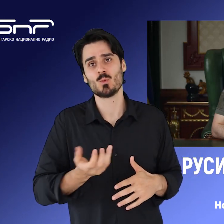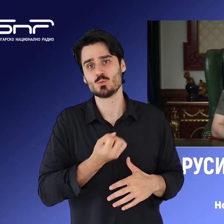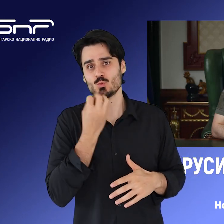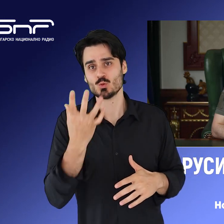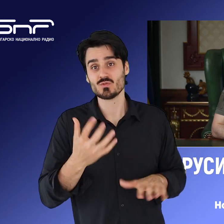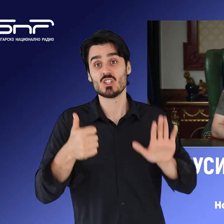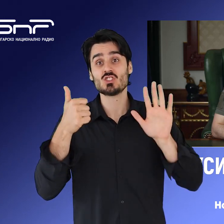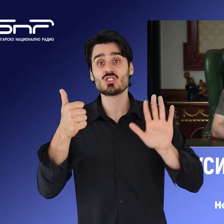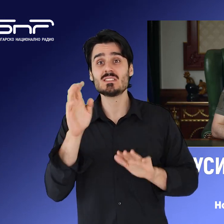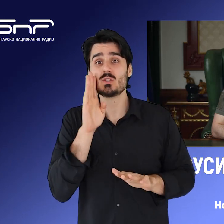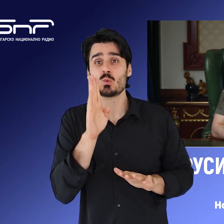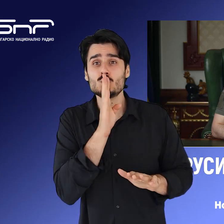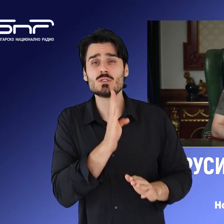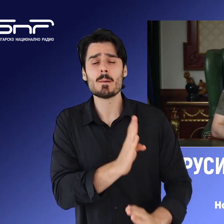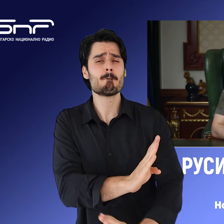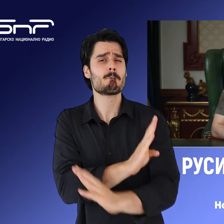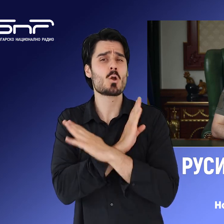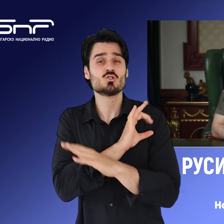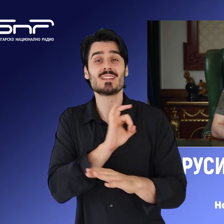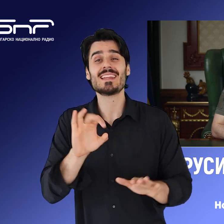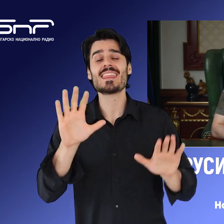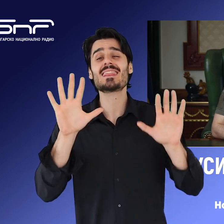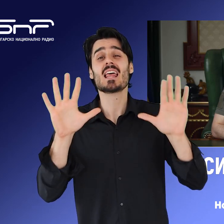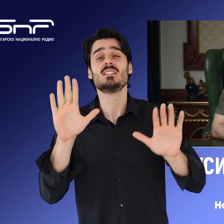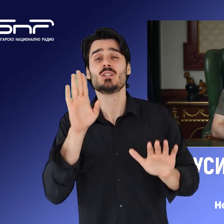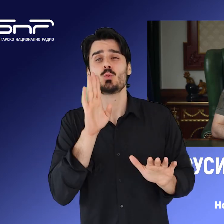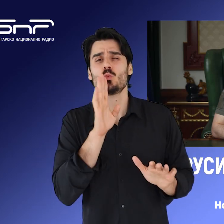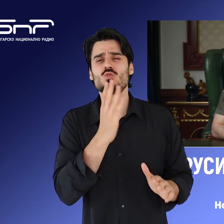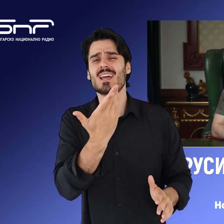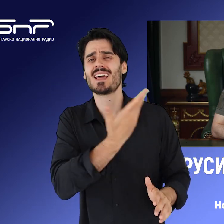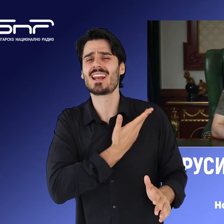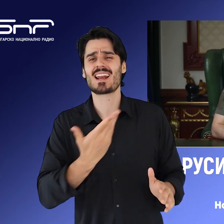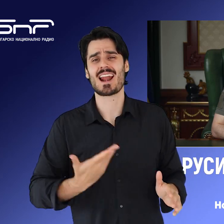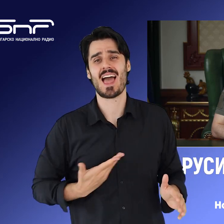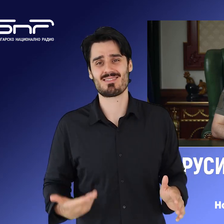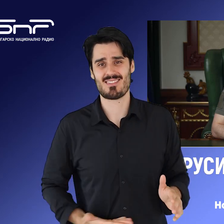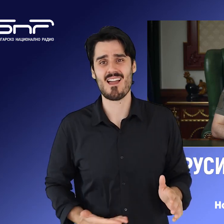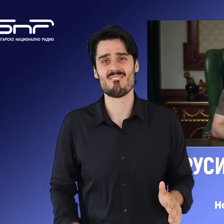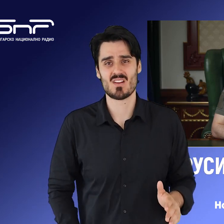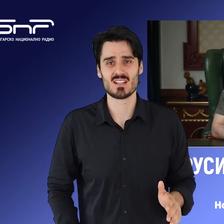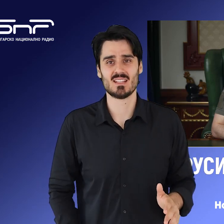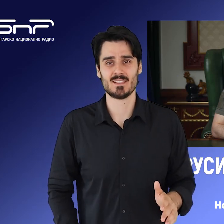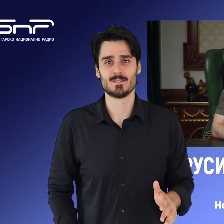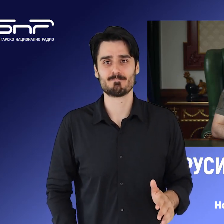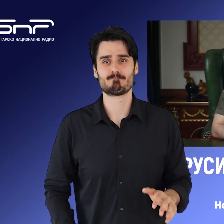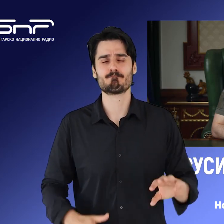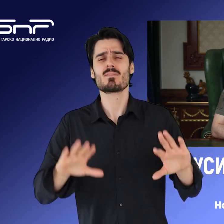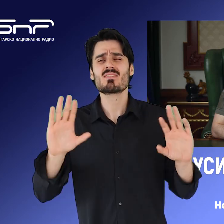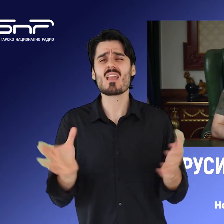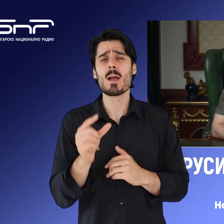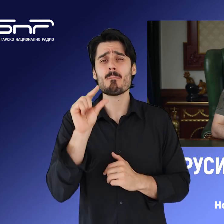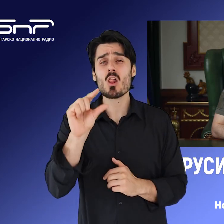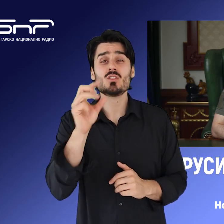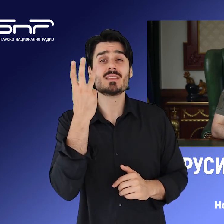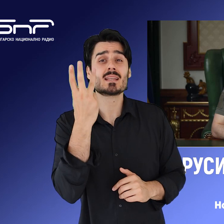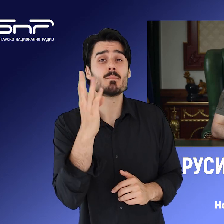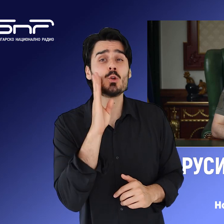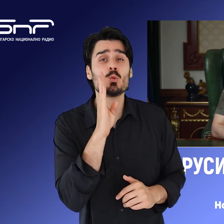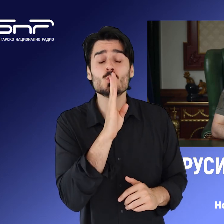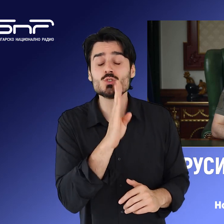Съобщава се за 6 мълбити и над 10 ранени. Още информация от редактора Елизабет Гогова. Най-малко 3 мъдуши са убити и 13